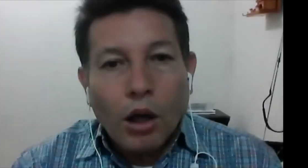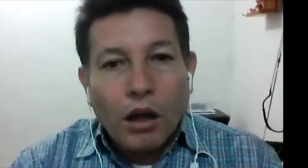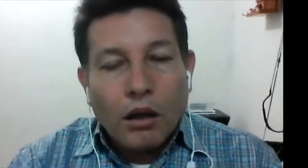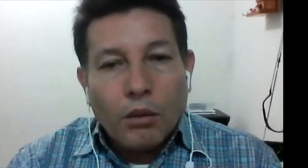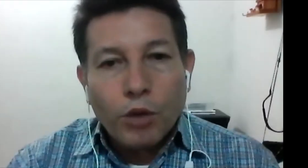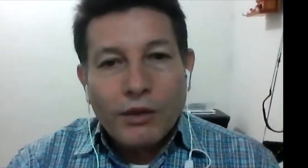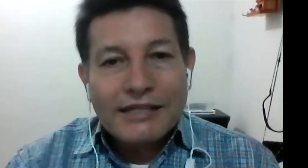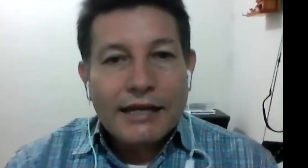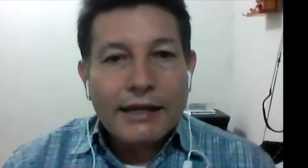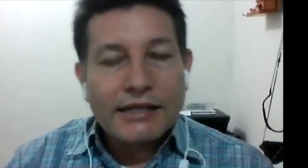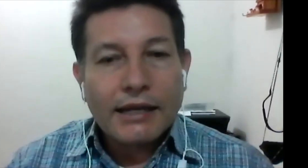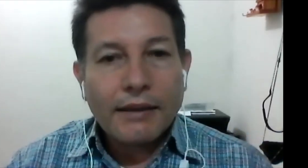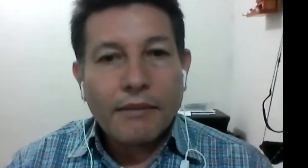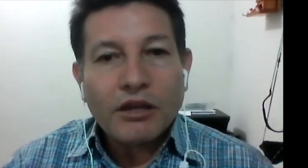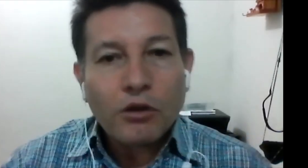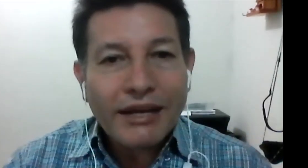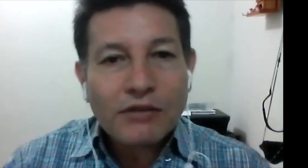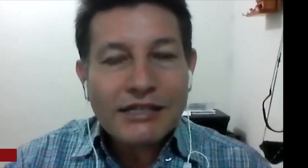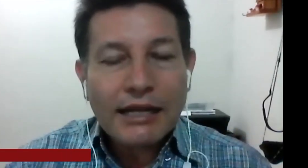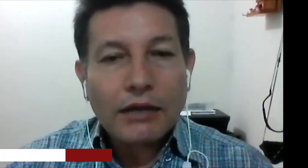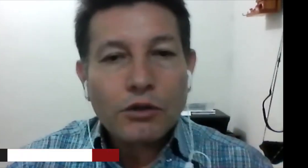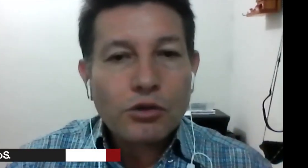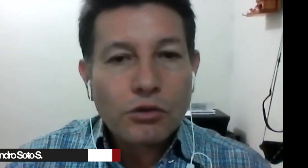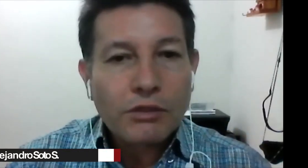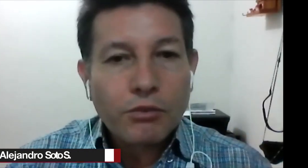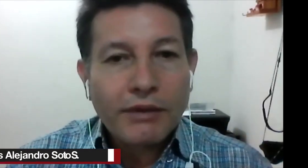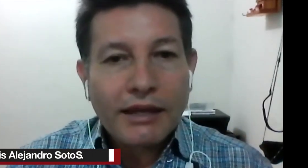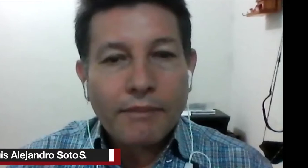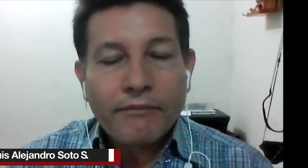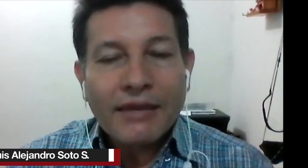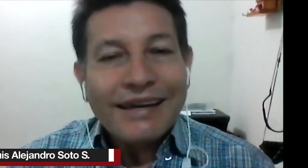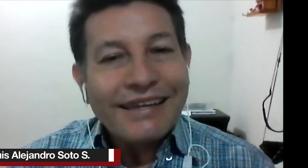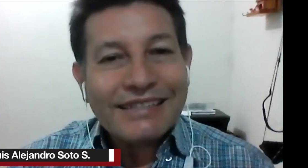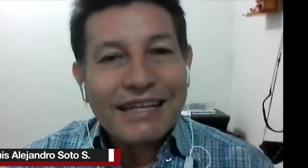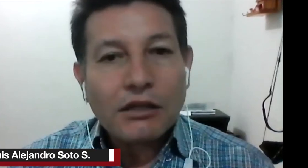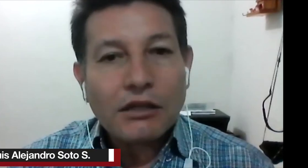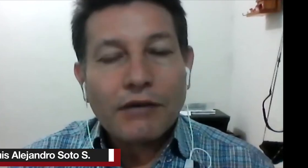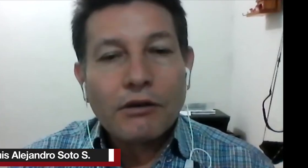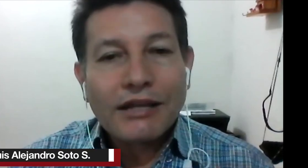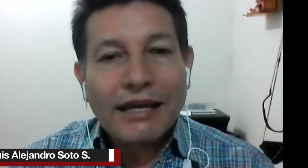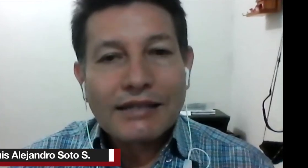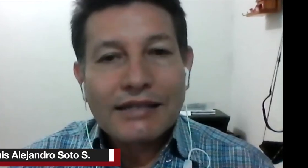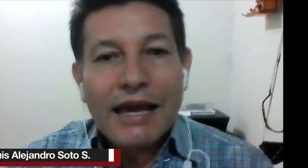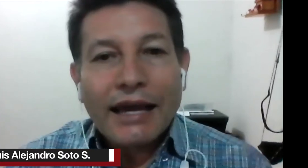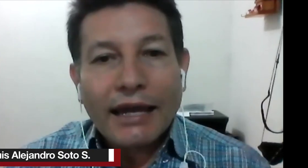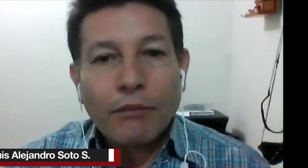Muy buenas tardes, mi nombre es Luis Alejandro Soto Sepúlveda y desde la edición de bibliotecas queremos